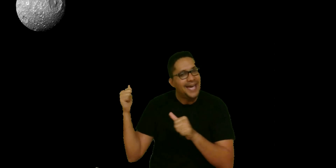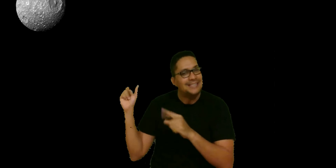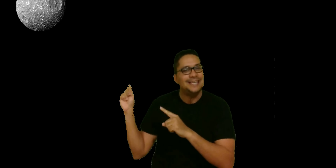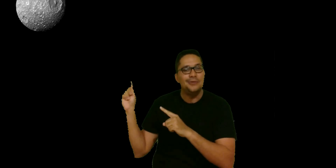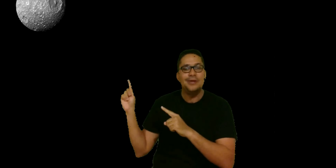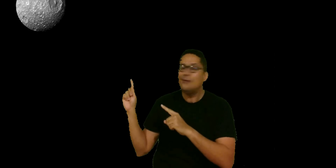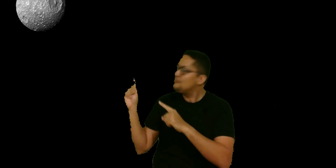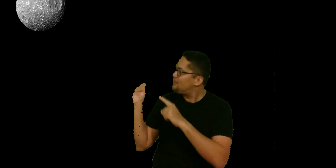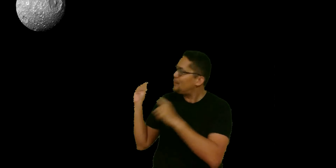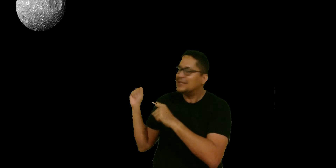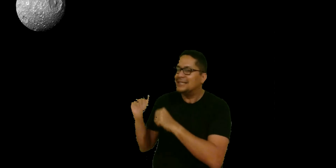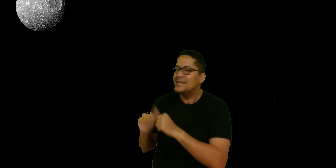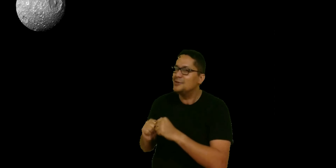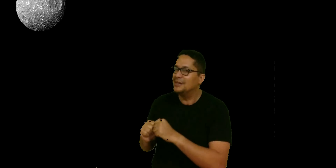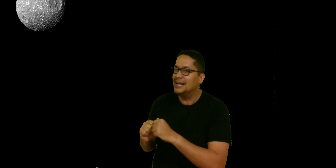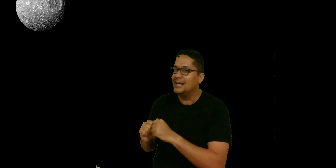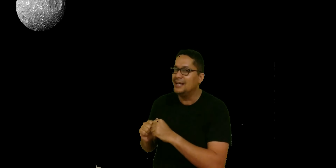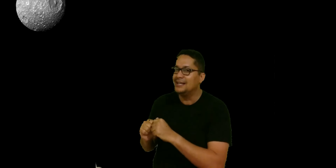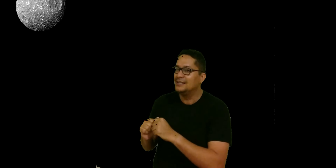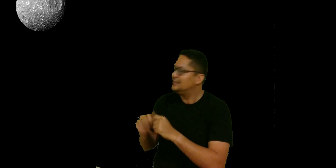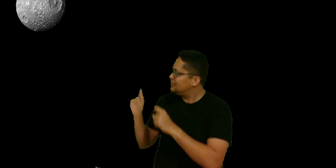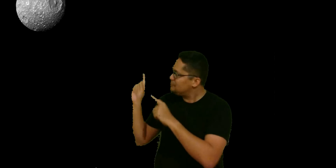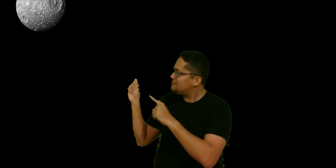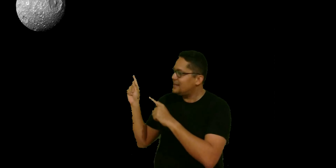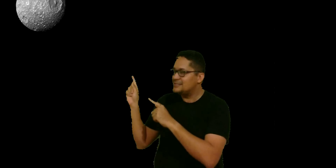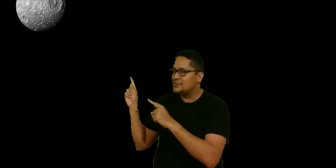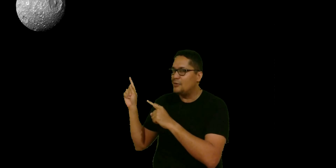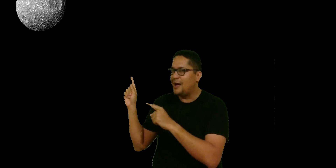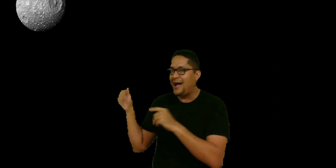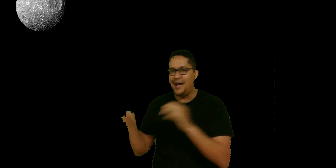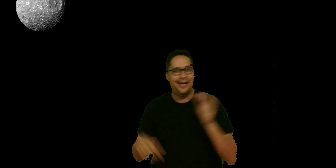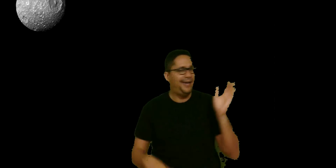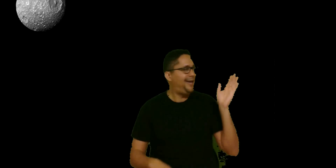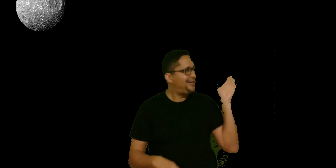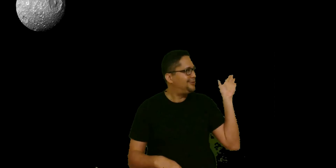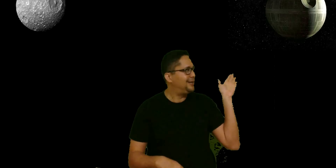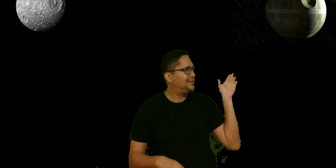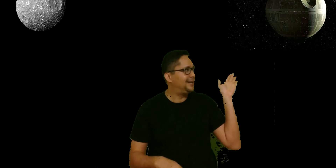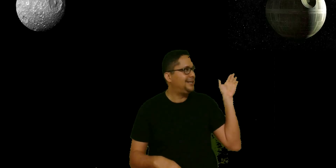Esa luna es un poco extraño, ¿verdad? Tiene un parecido a esto que está aquí.